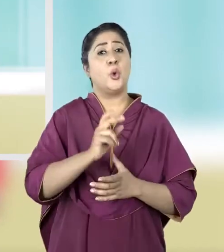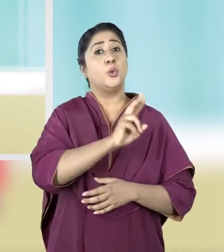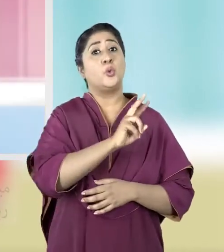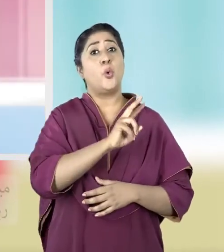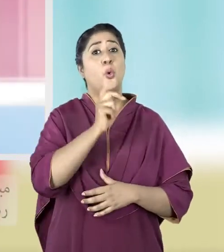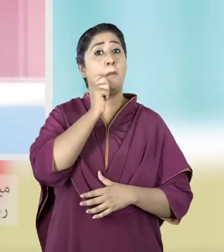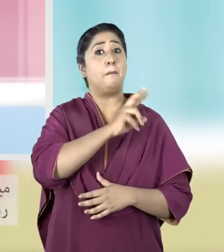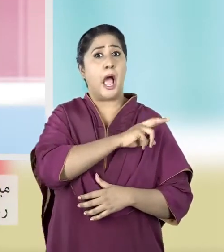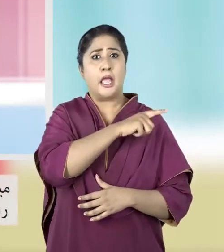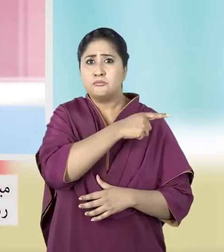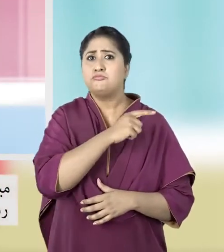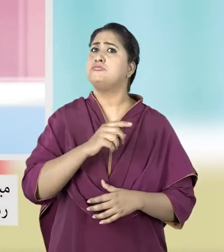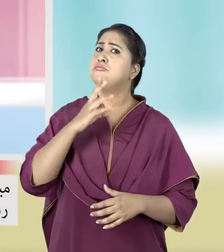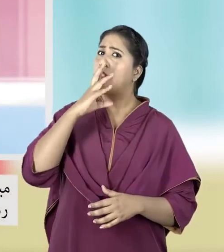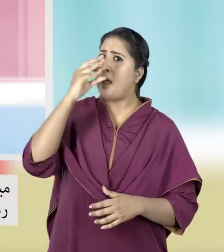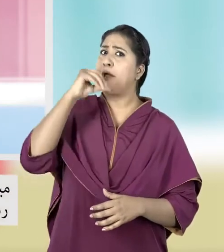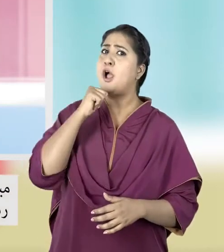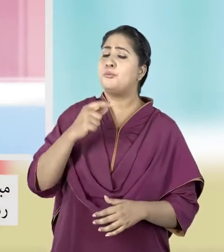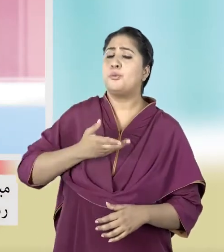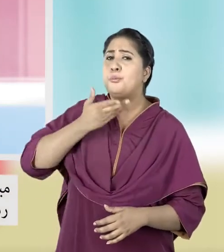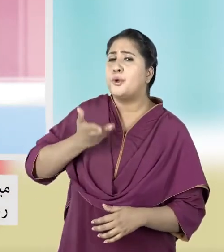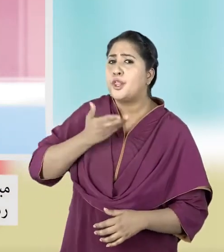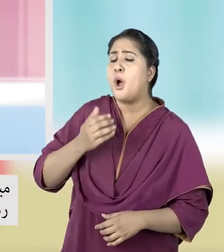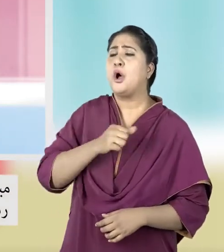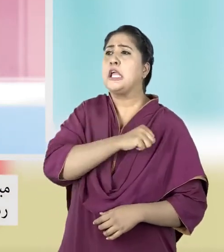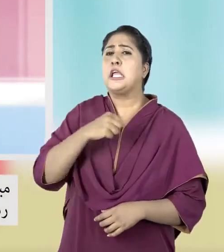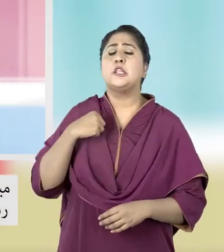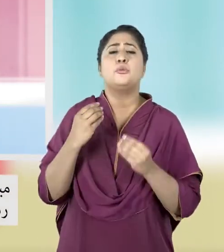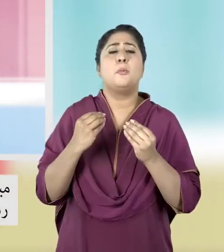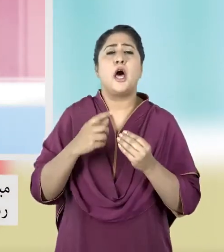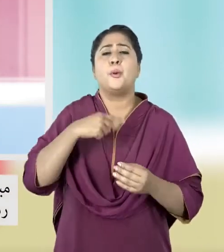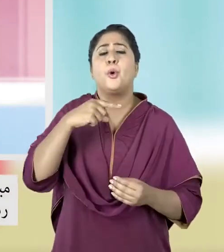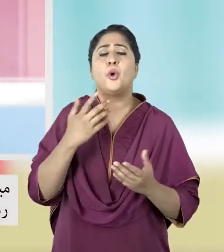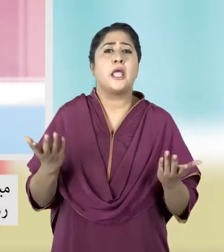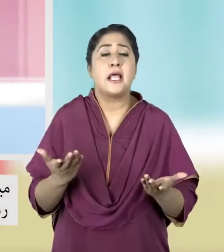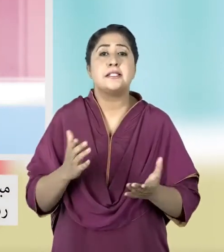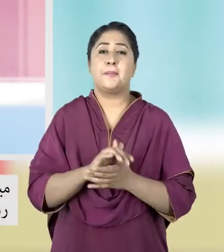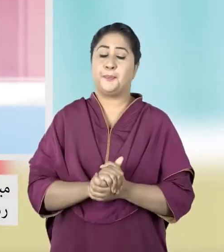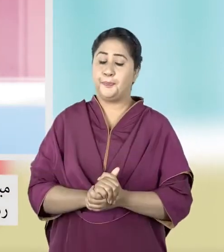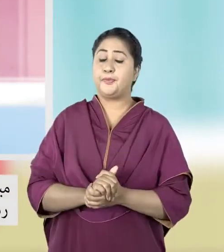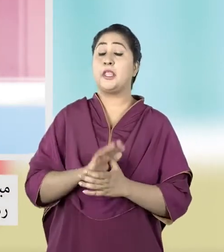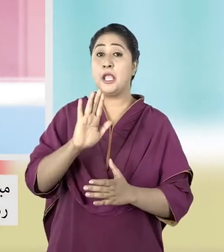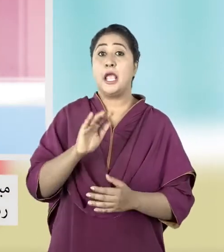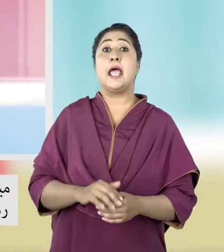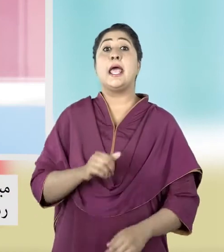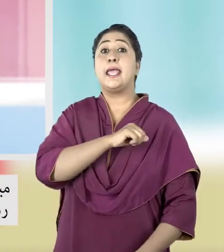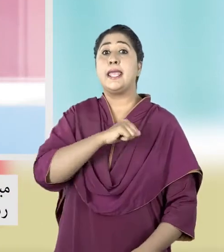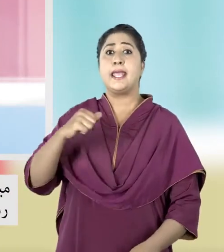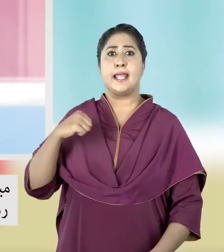मिकाईल के वालदेन उसे ईद की मुबारक बाद देना सिखा रहे हैं कि ईद के दिन जिन से आप ईद मिलते हैं,